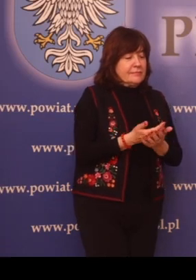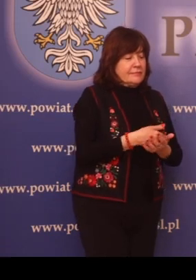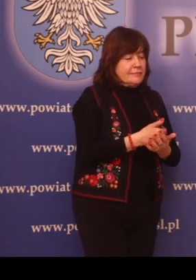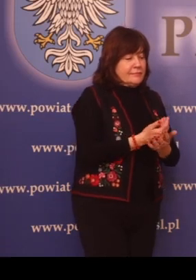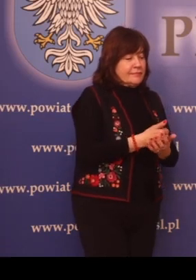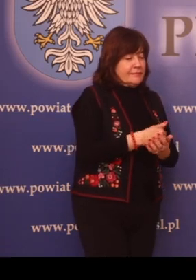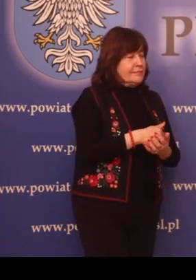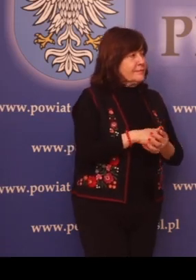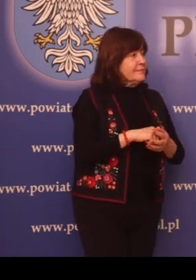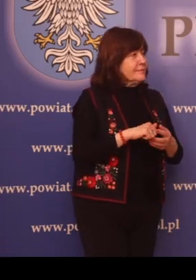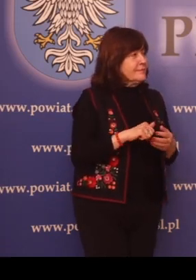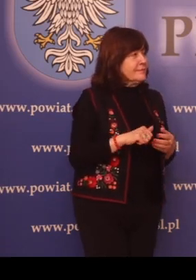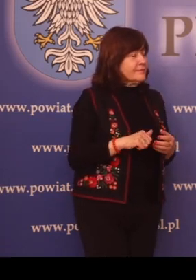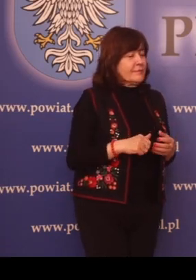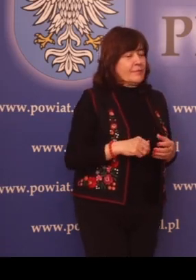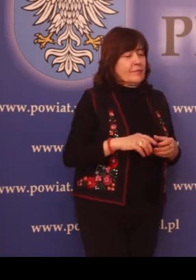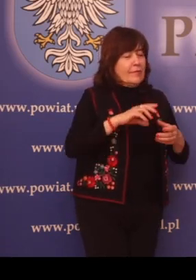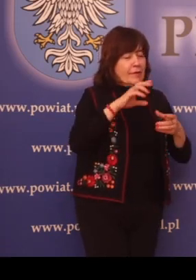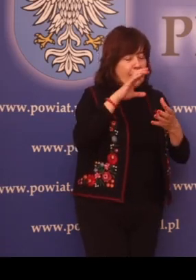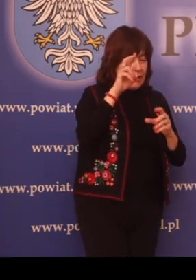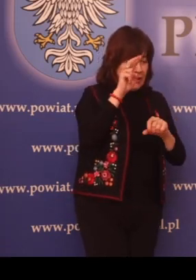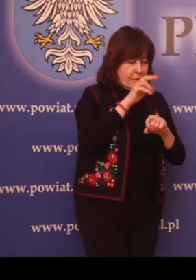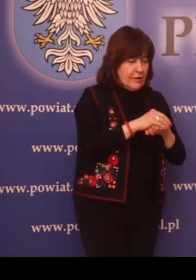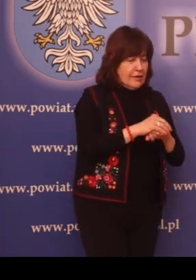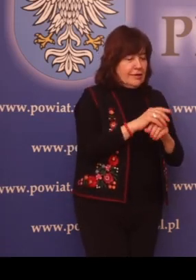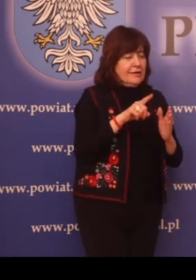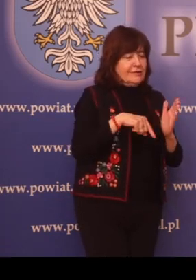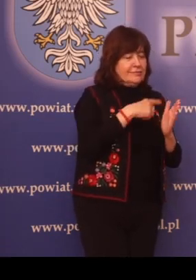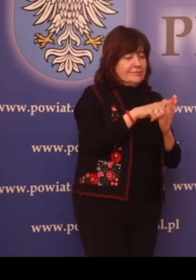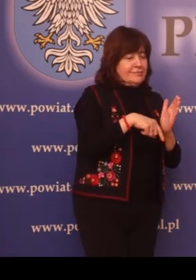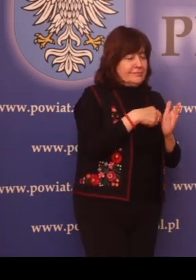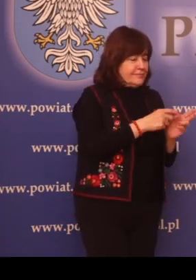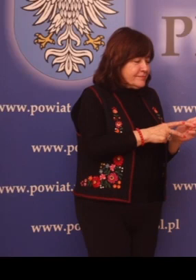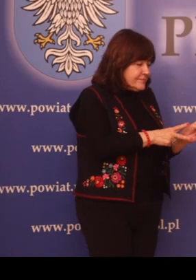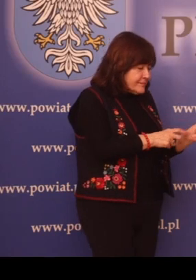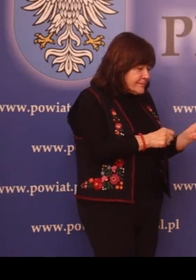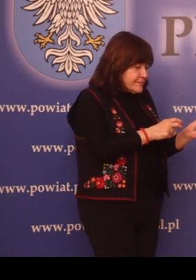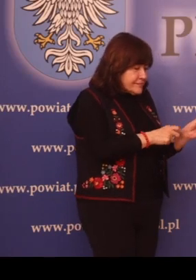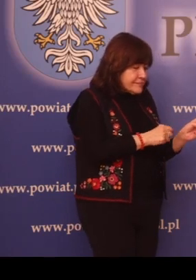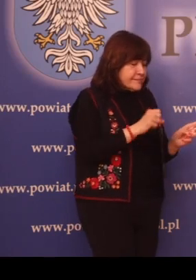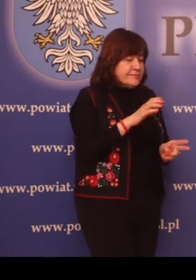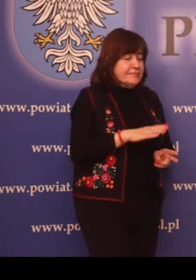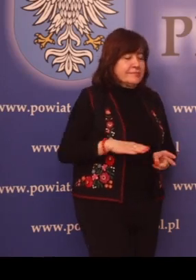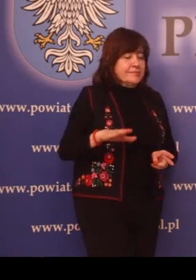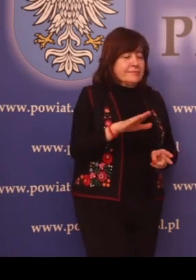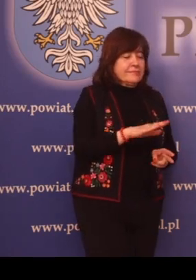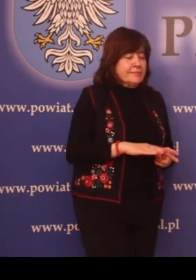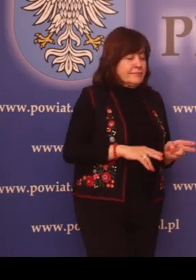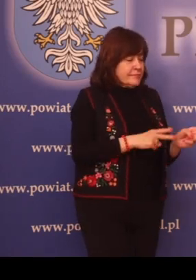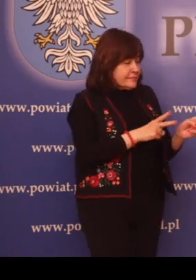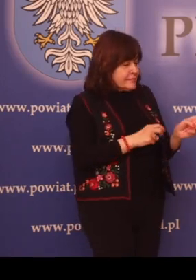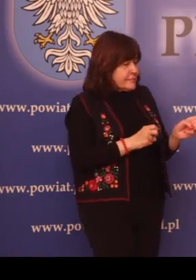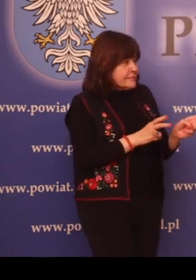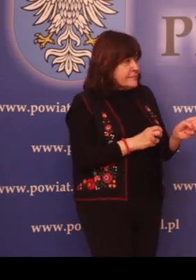Zawieranie z kołami łowieckimi umów o dzierżawę polnych obwodów łowieckich.